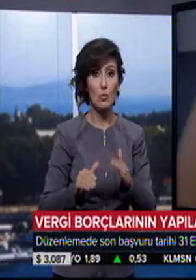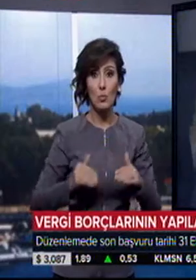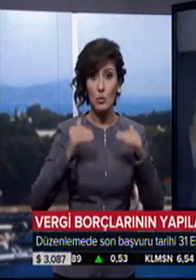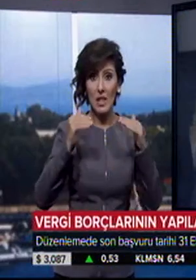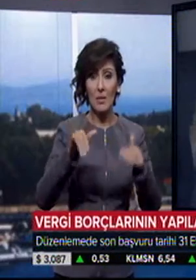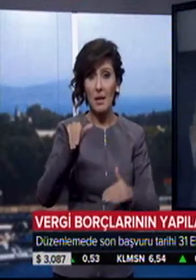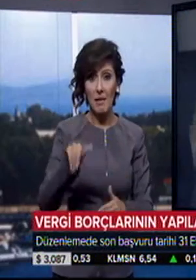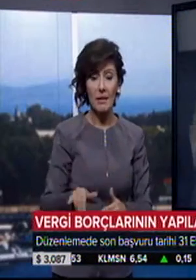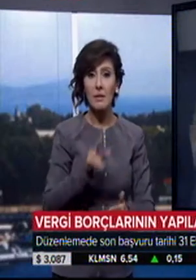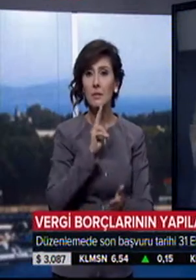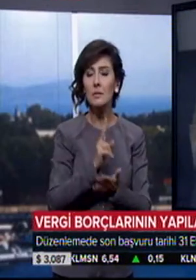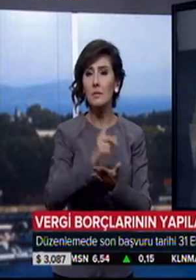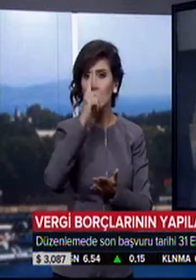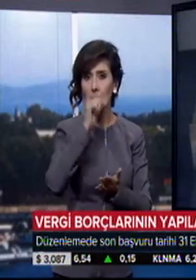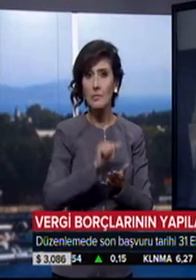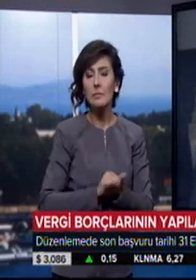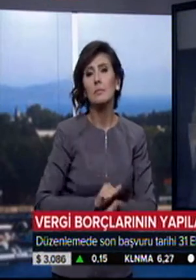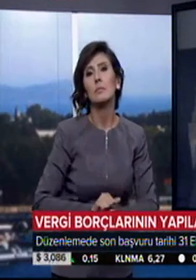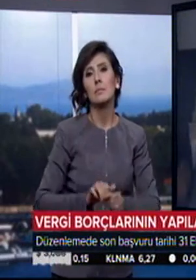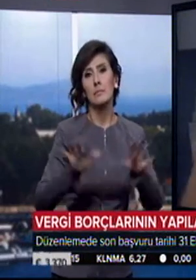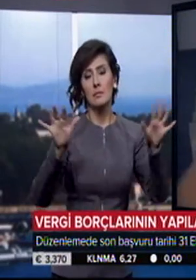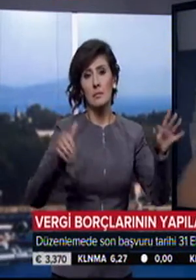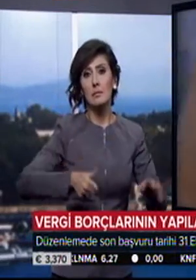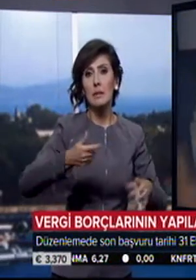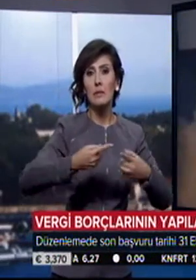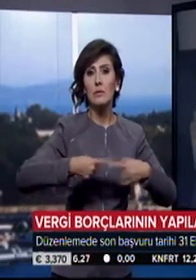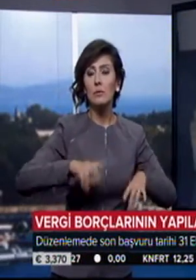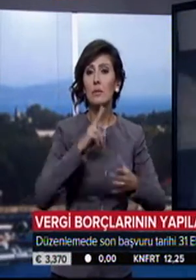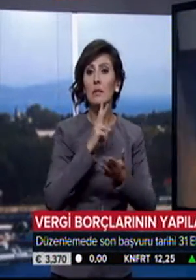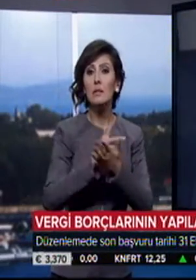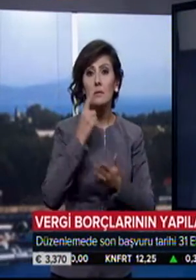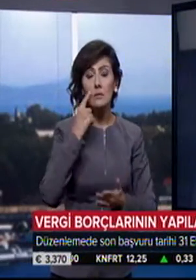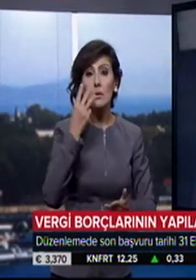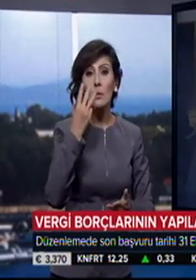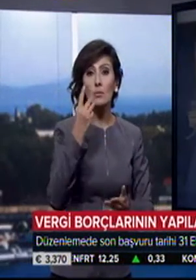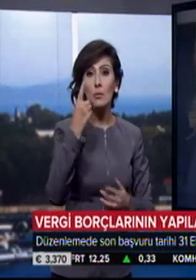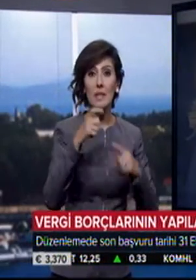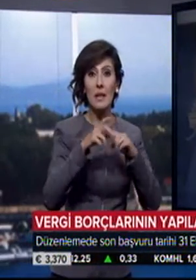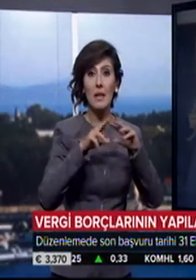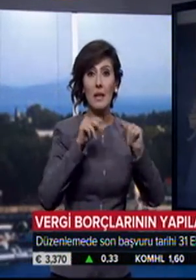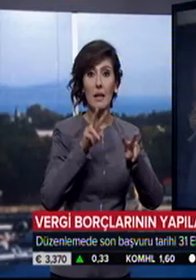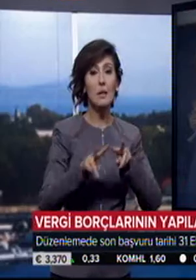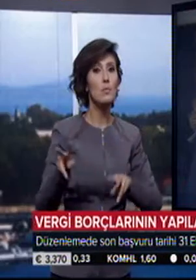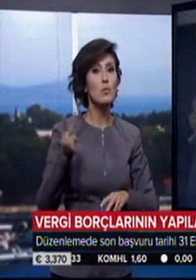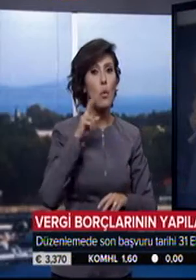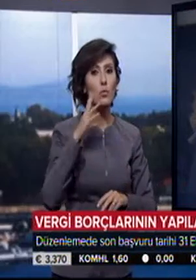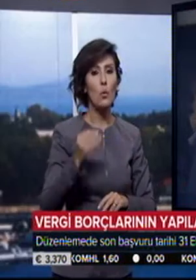uzatılması hakkındaki karar resmi gazetede yayınlandı. Bakanlar Kurulu kararına göre 31 Ekim'de sona erecek olan